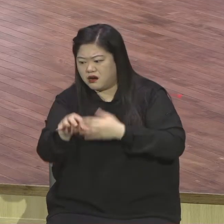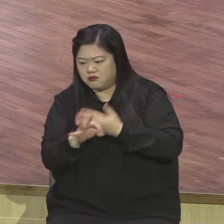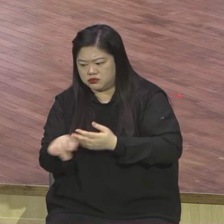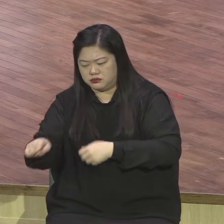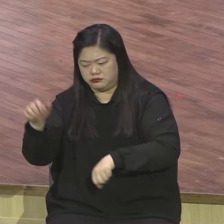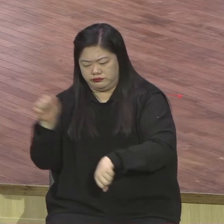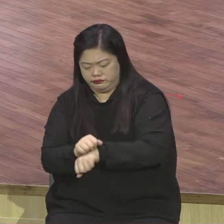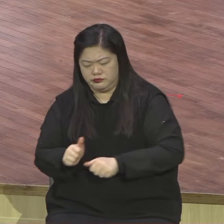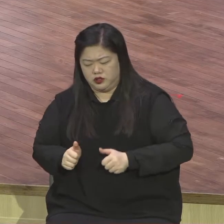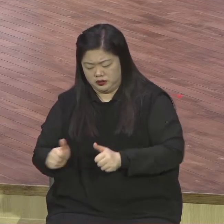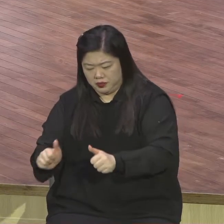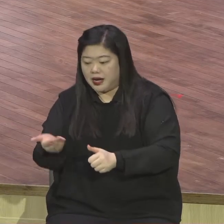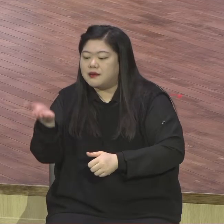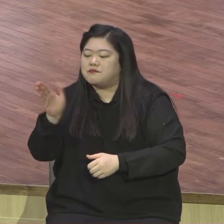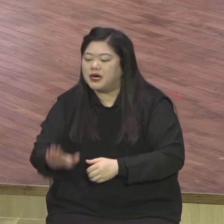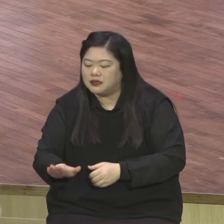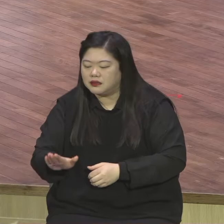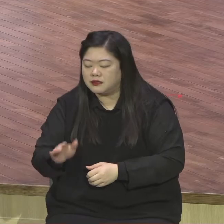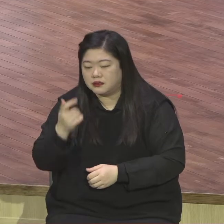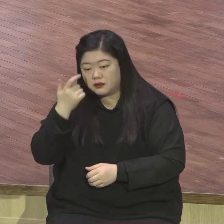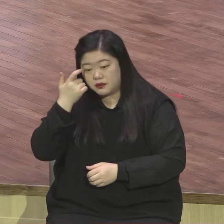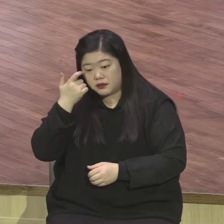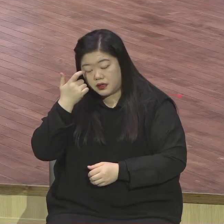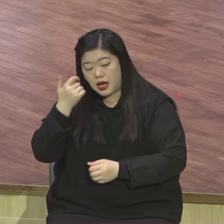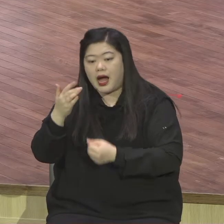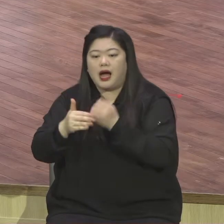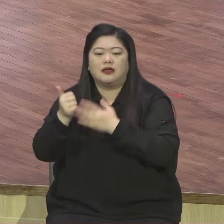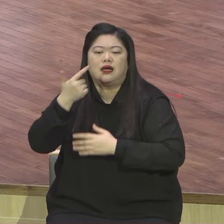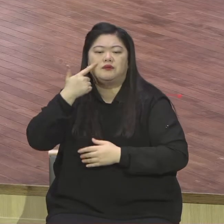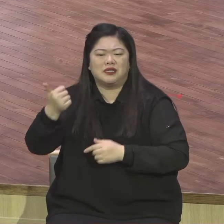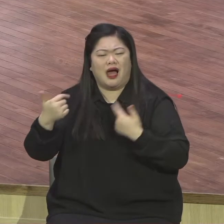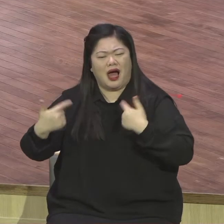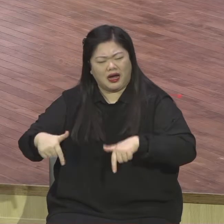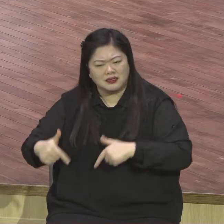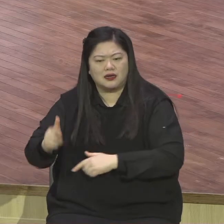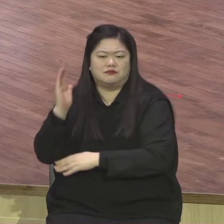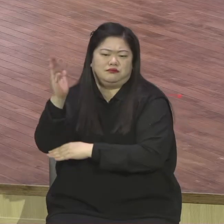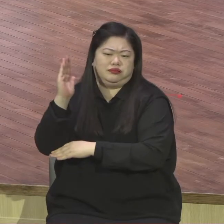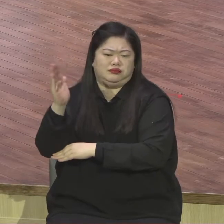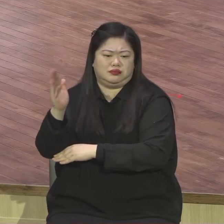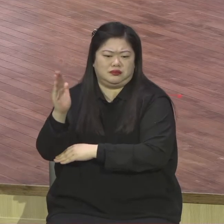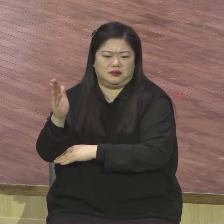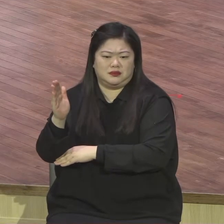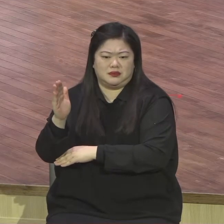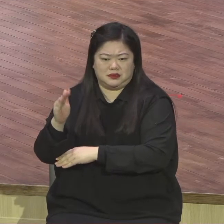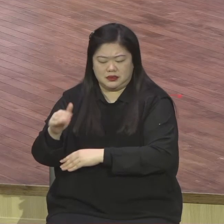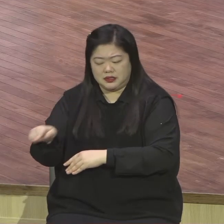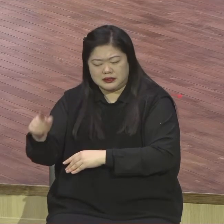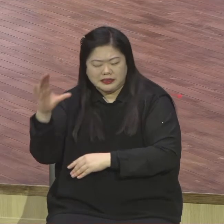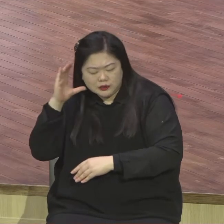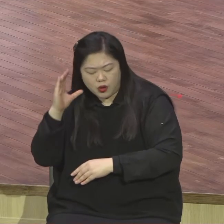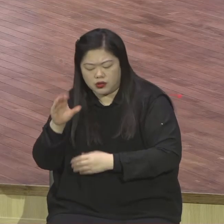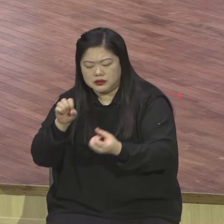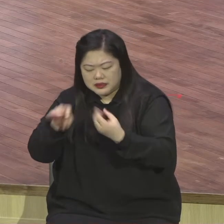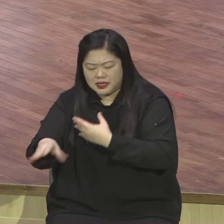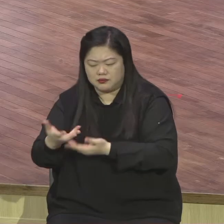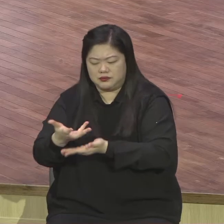내 인데 못 보내거든. 아버지인데라도 매주 설교판 은혜 보내 그랬어요. 내가 그러면서